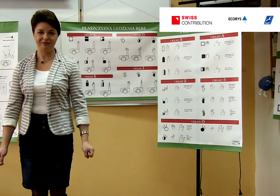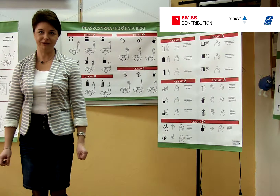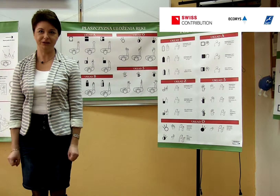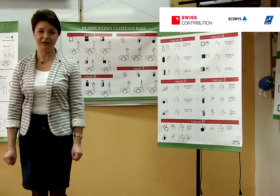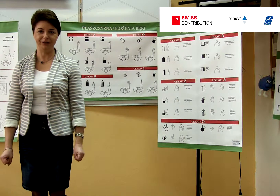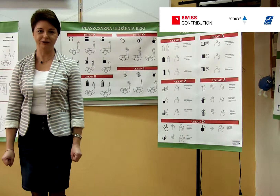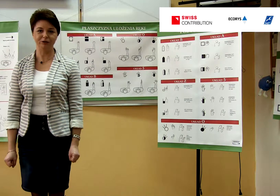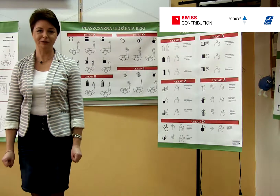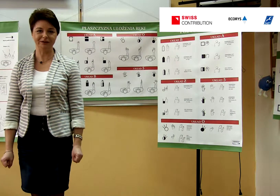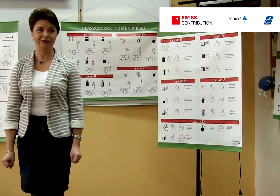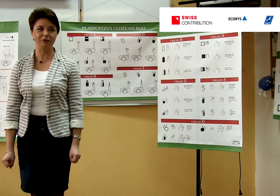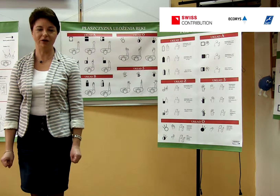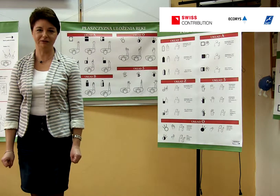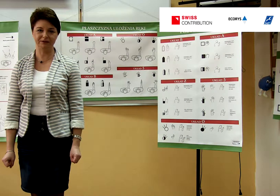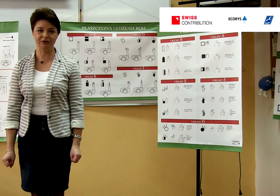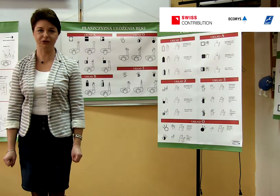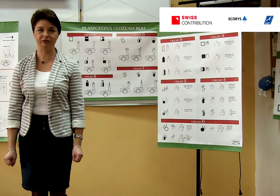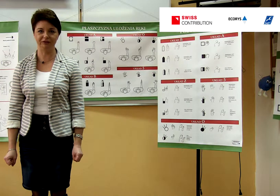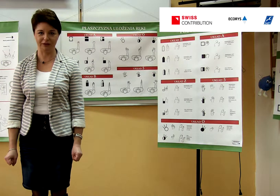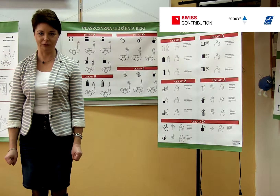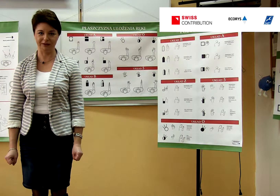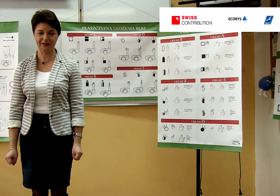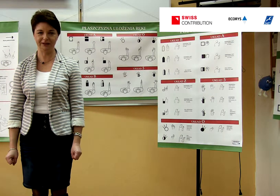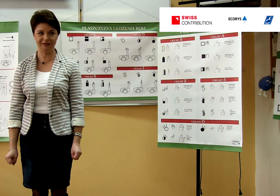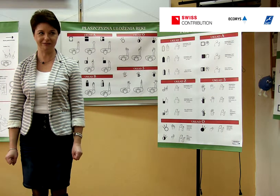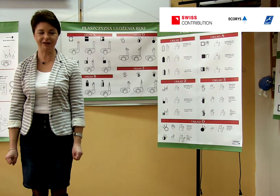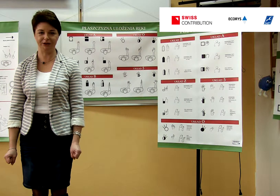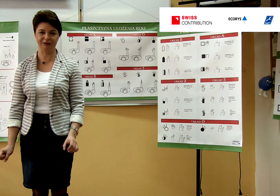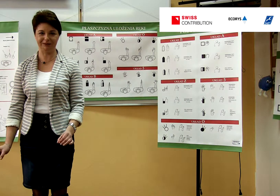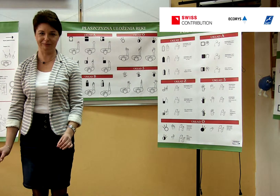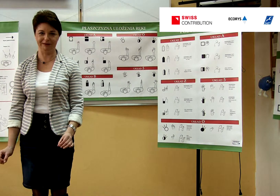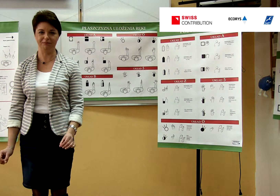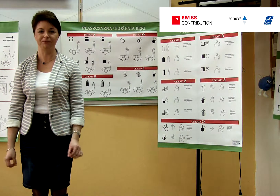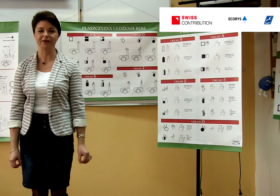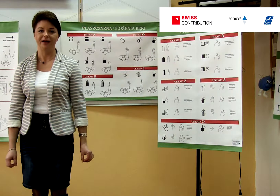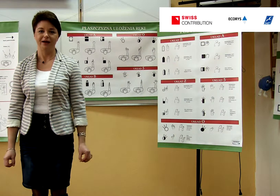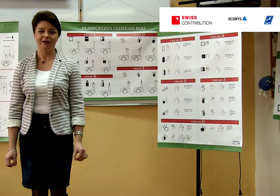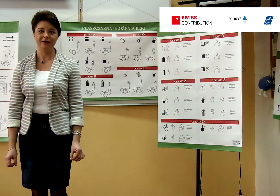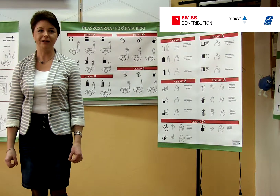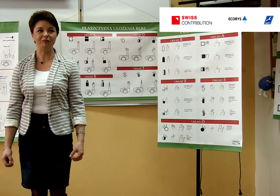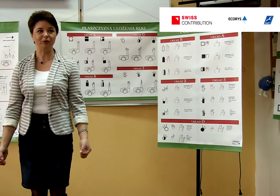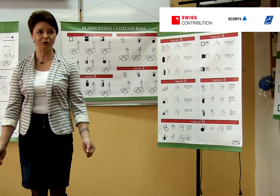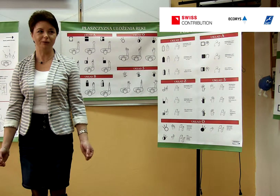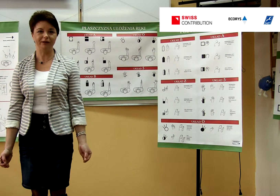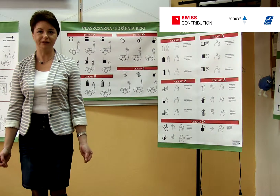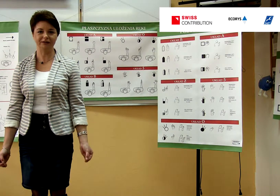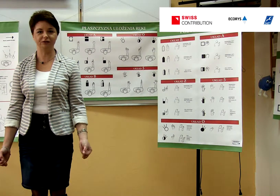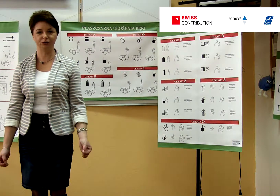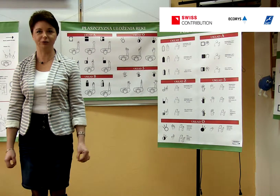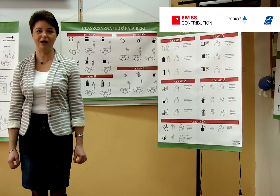właśnie duńscy naukowcy ze środowiska głuchych zainteresowali się tym zapisem. I na prośbę ich stworzyła